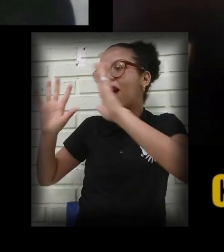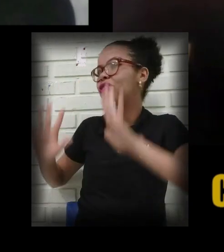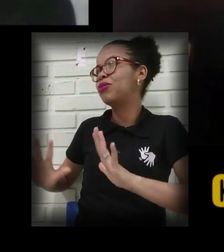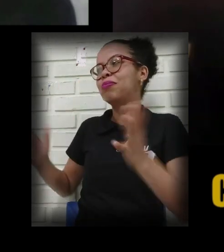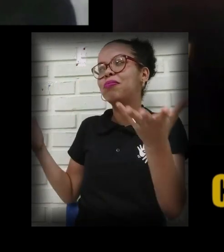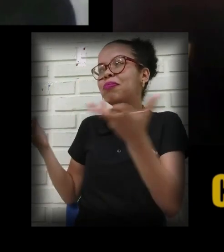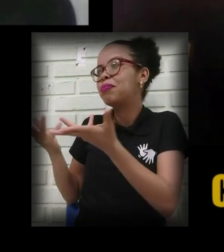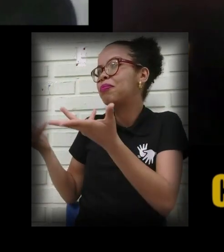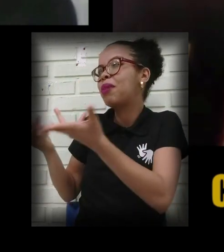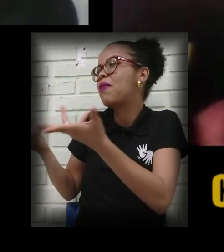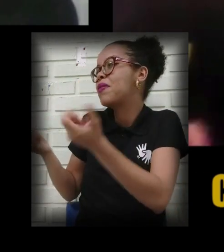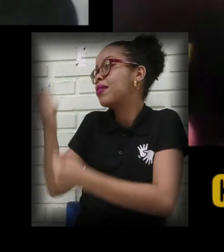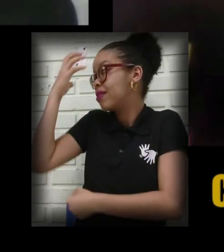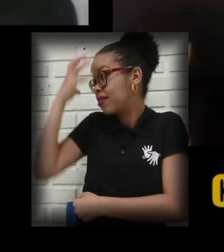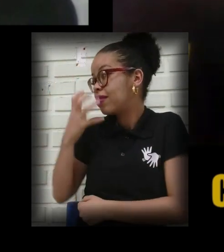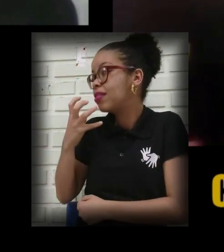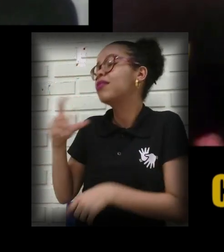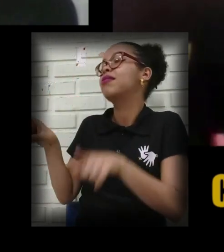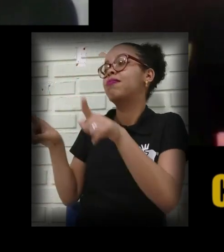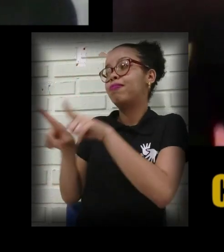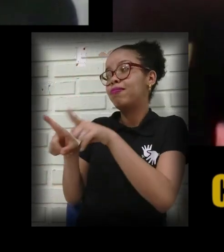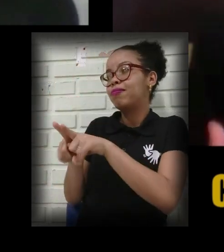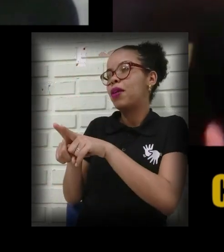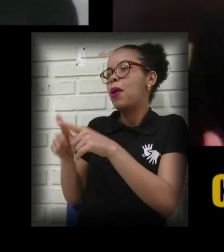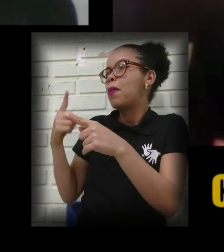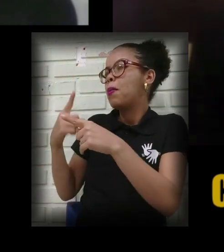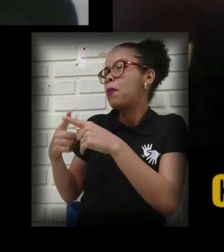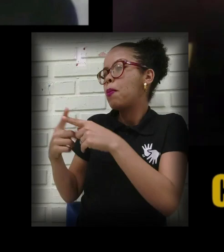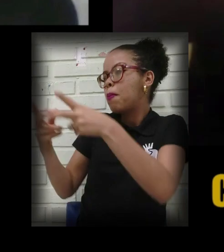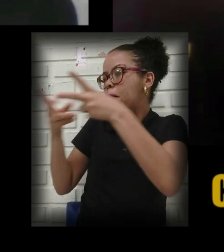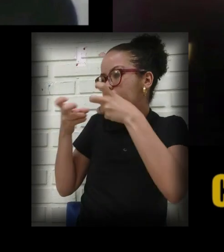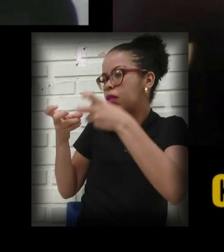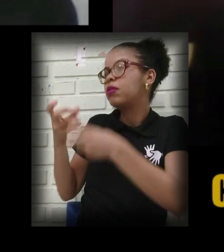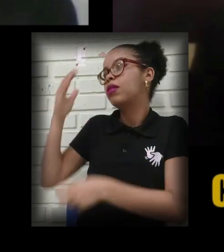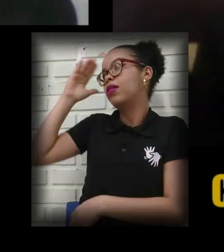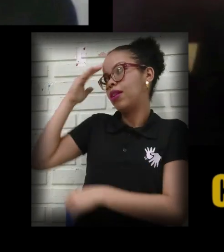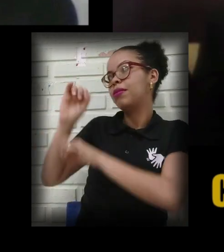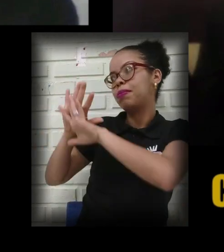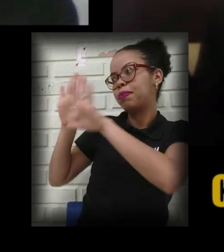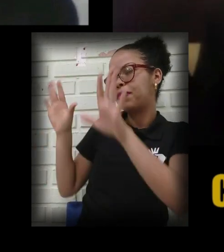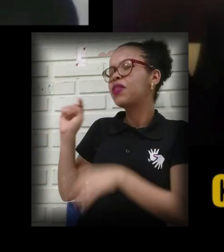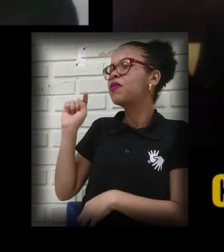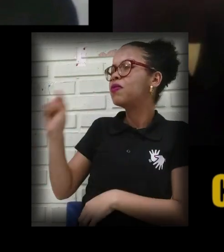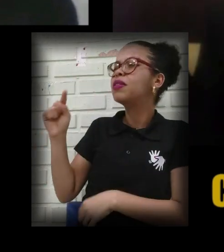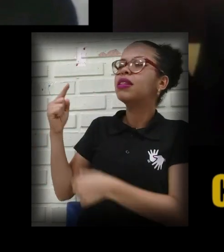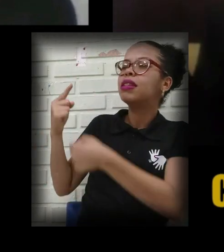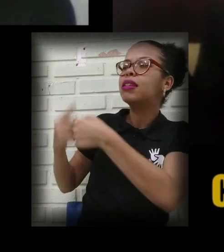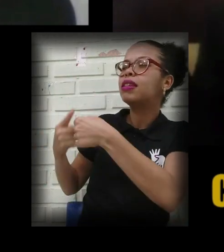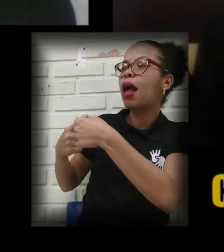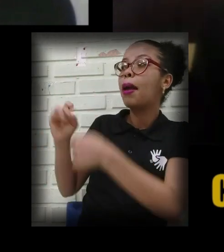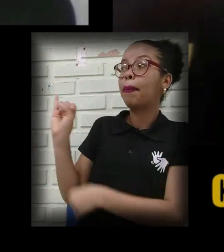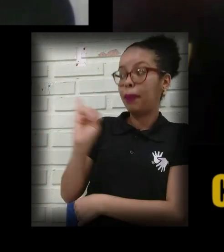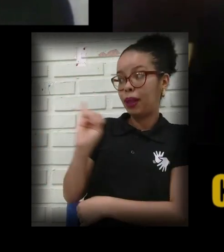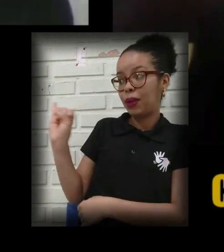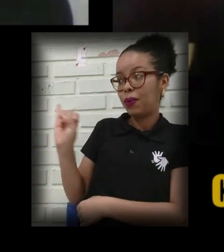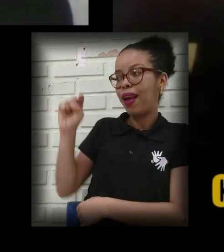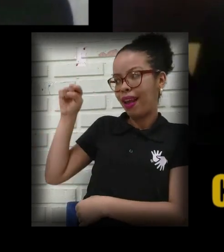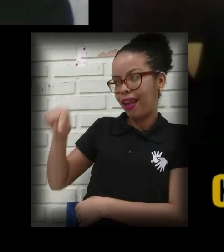sério também para ser encarado e ser entendido. Você está aí na cidade de Piauú, né? Aqui na Bahia. Queria que você